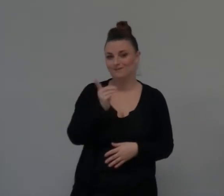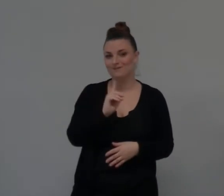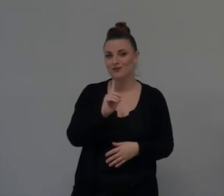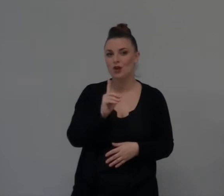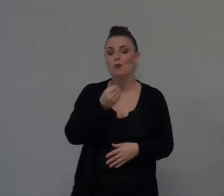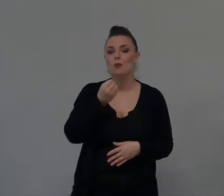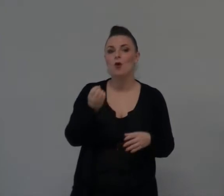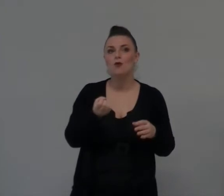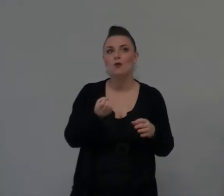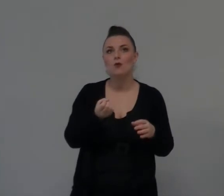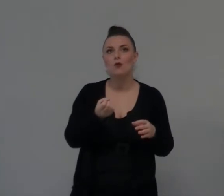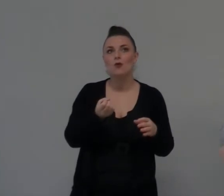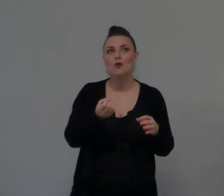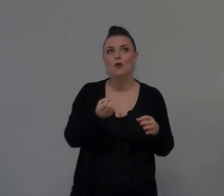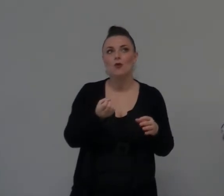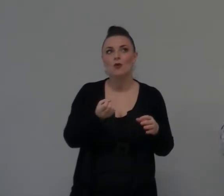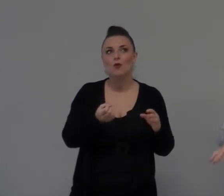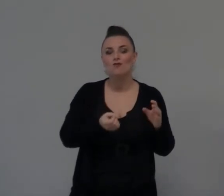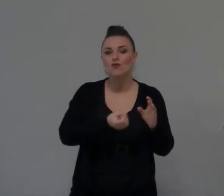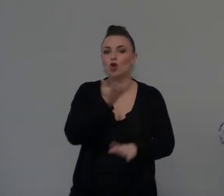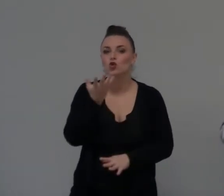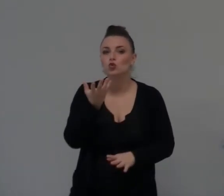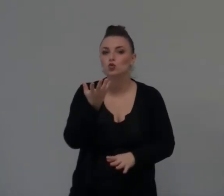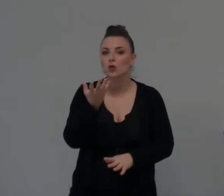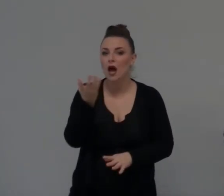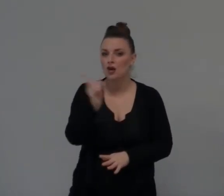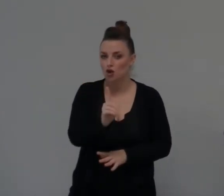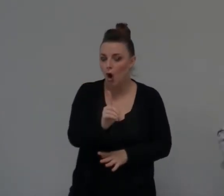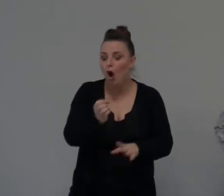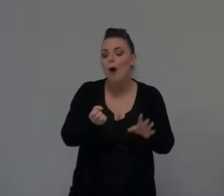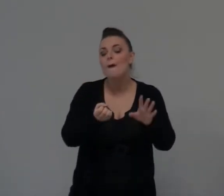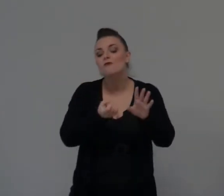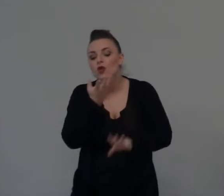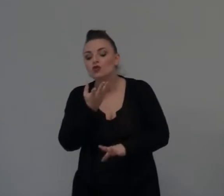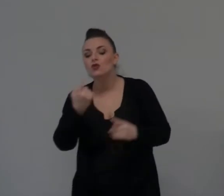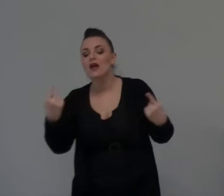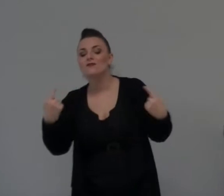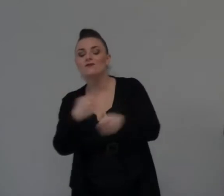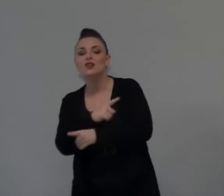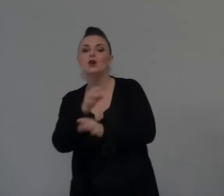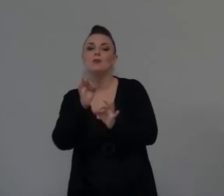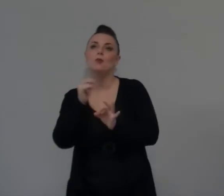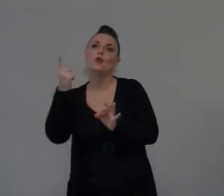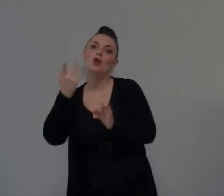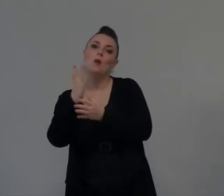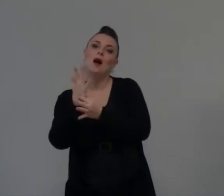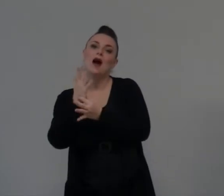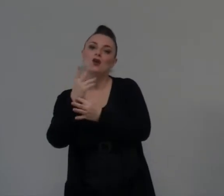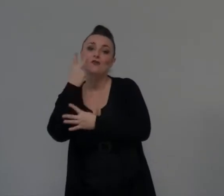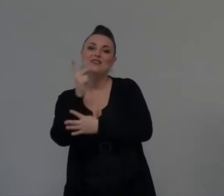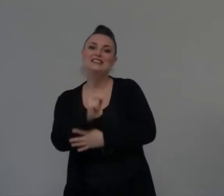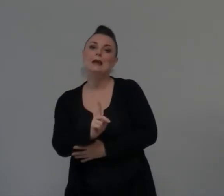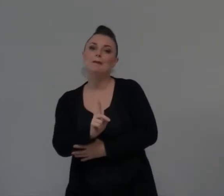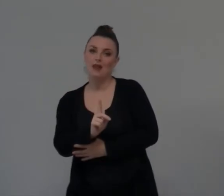comunità, ma è la mano visibile. Dio sta facendo, tramite la sua mano, non visibile perché noi non la vediamo, sta